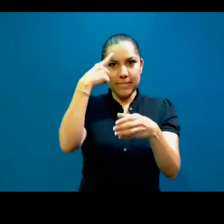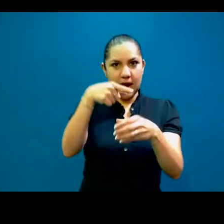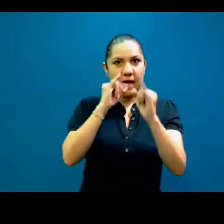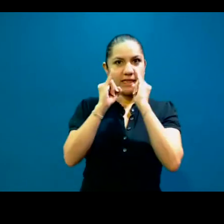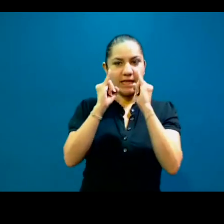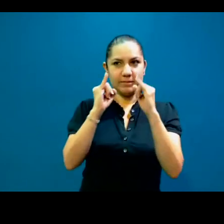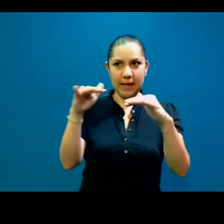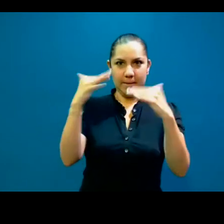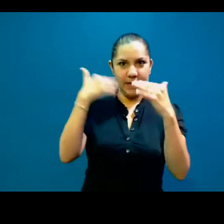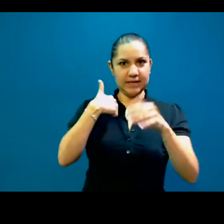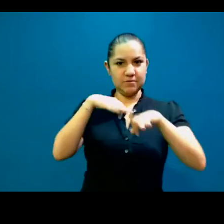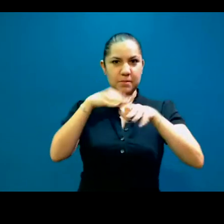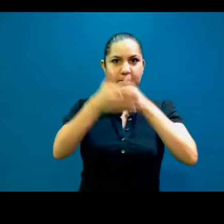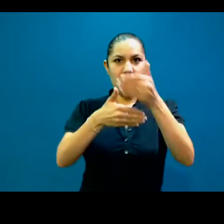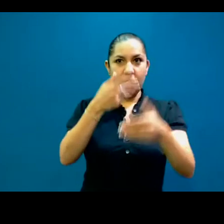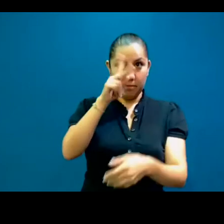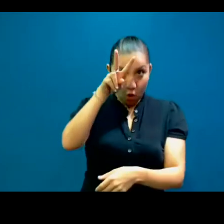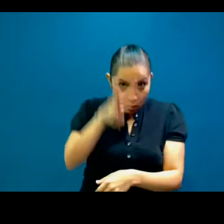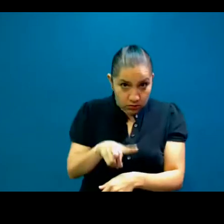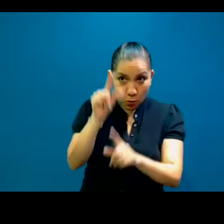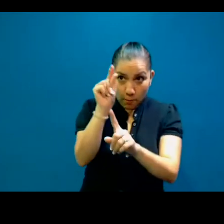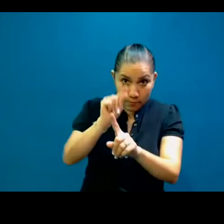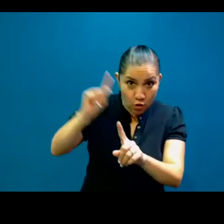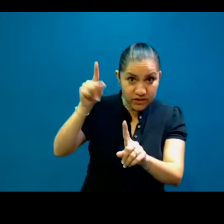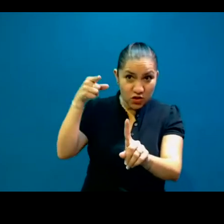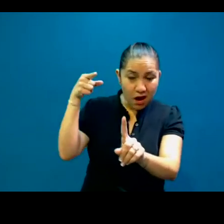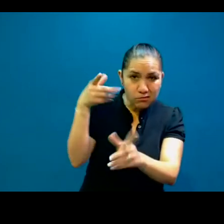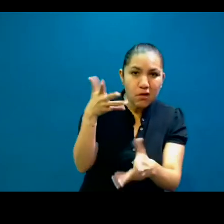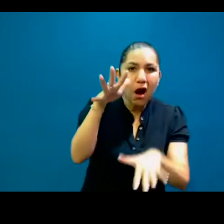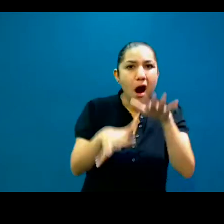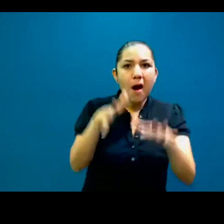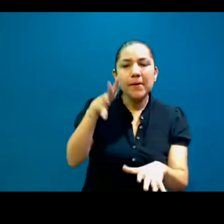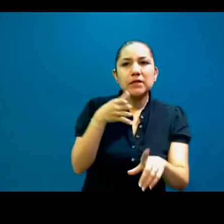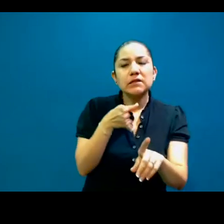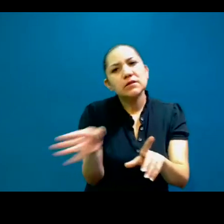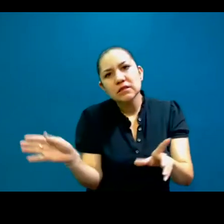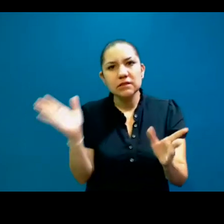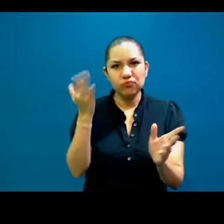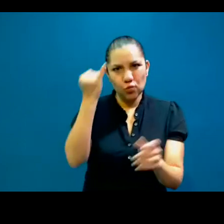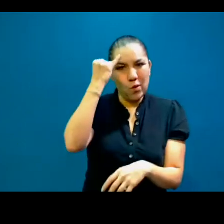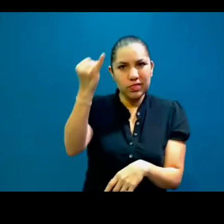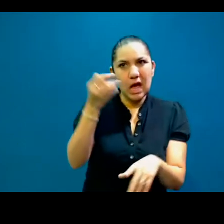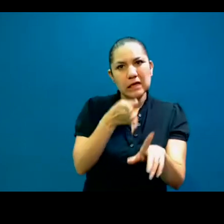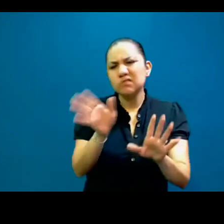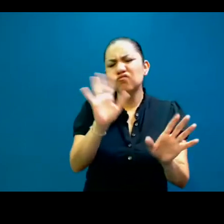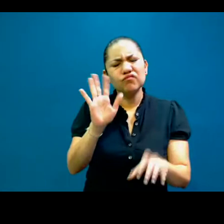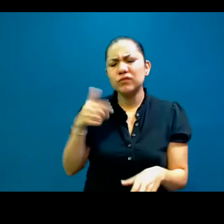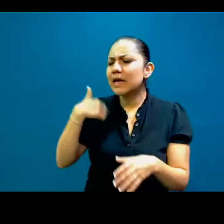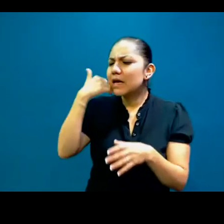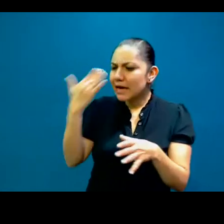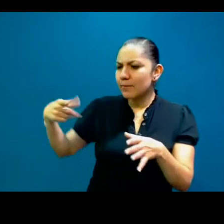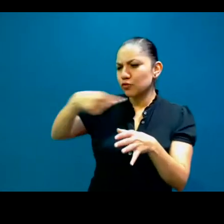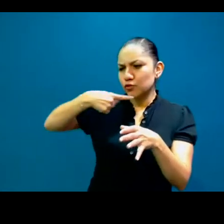se pierde el objetivo de seguir profesionalizándonos, ¿no? Y era lo que buscábamos, buscábamos tratar de hacernos profesionales entre todos, de